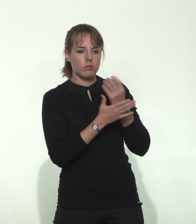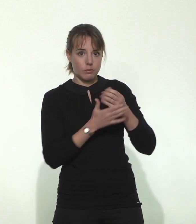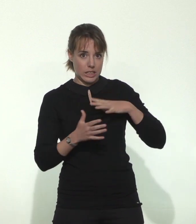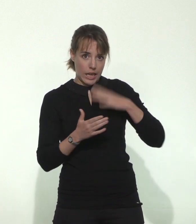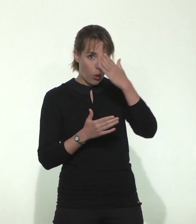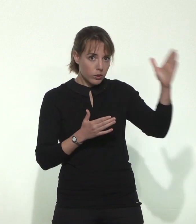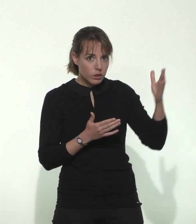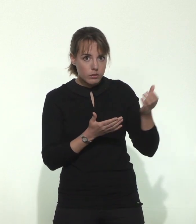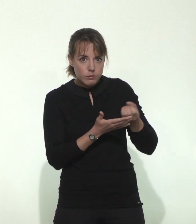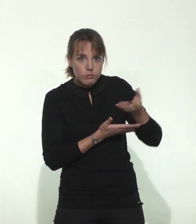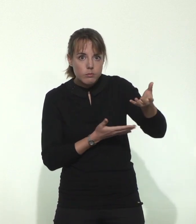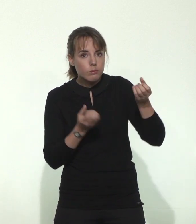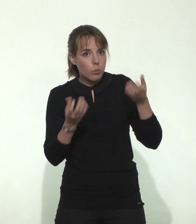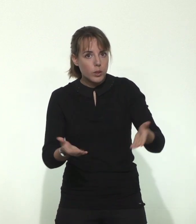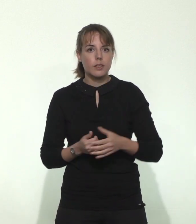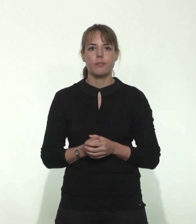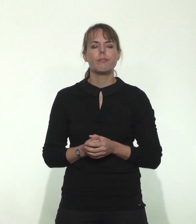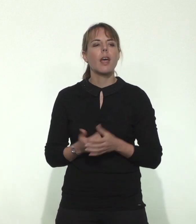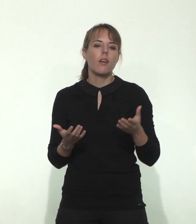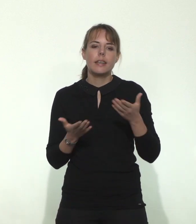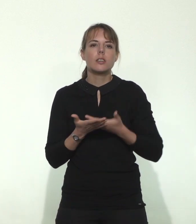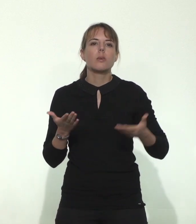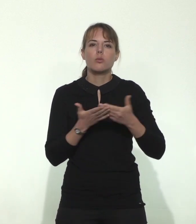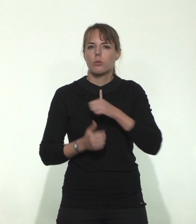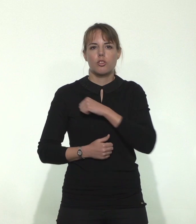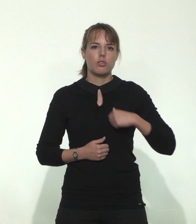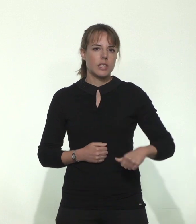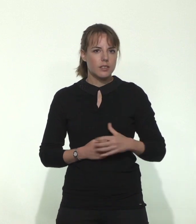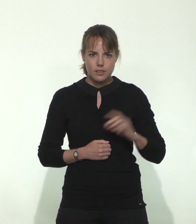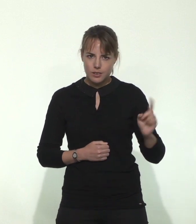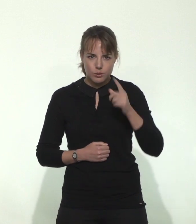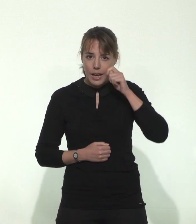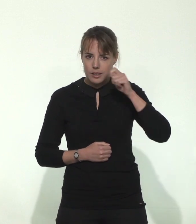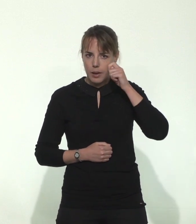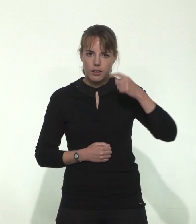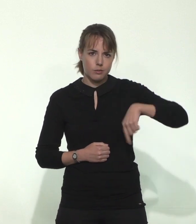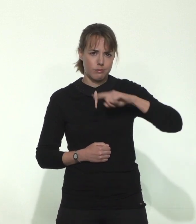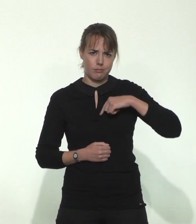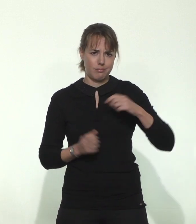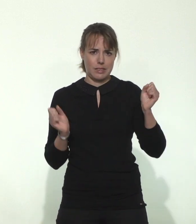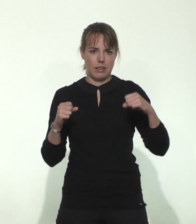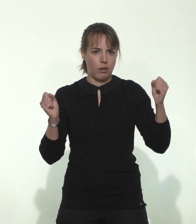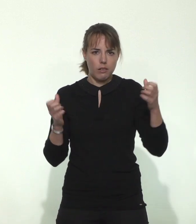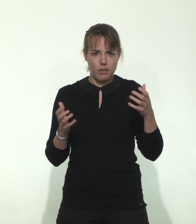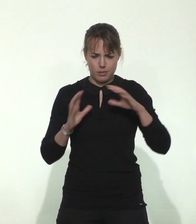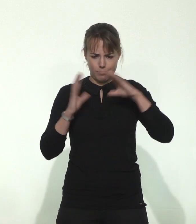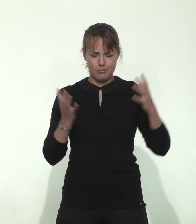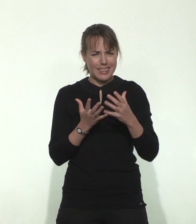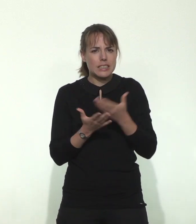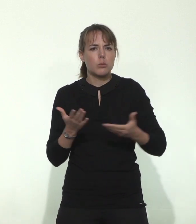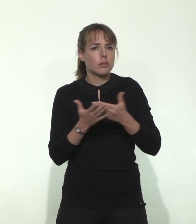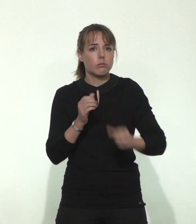situation en Chine, je crois que tous les experts sont d'accord pour dire que nous nous sommes retrouvés devant une situation extrêmement exceptionnelle,